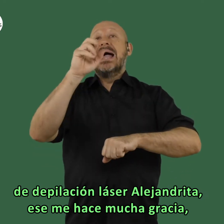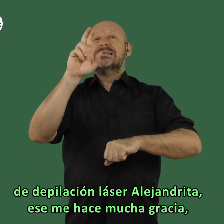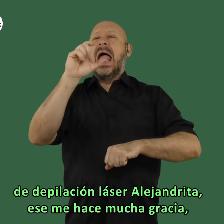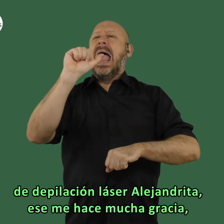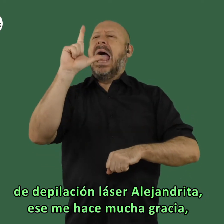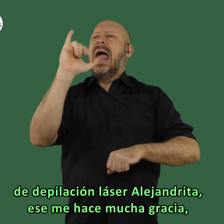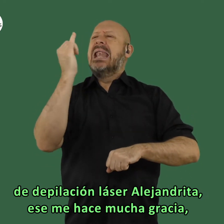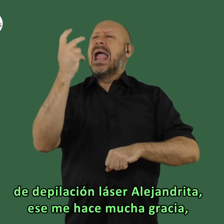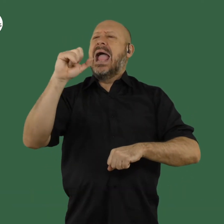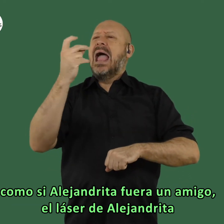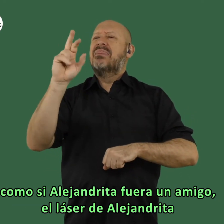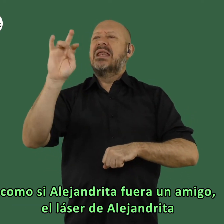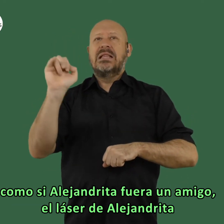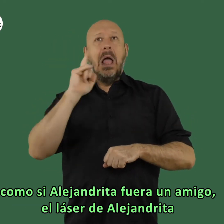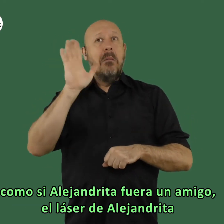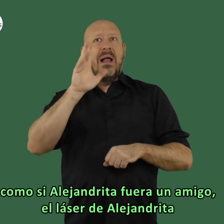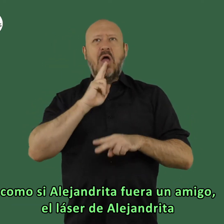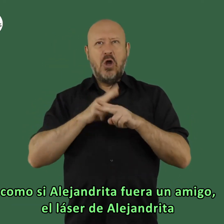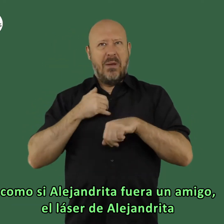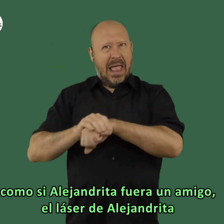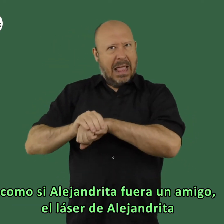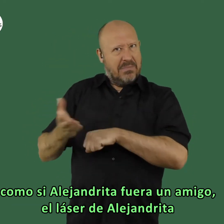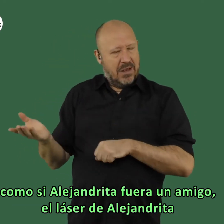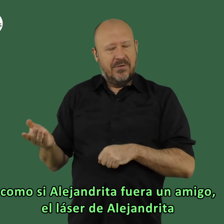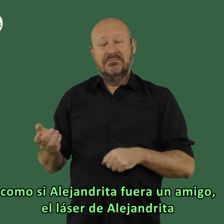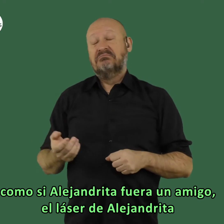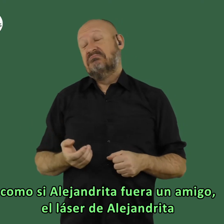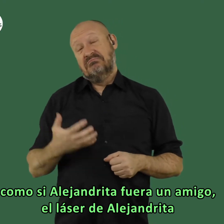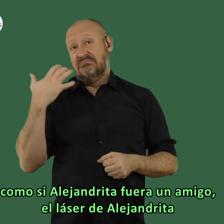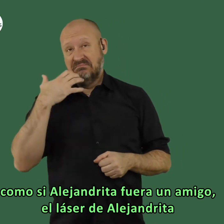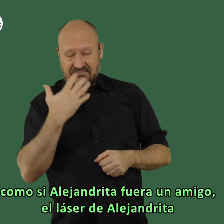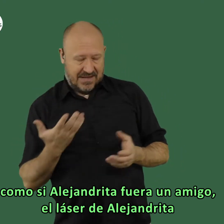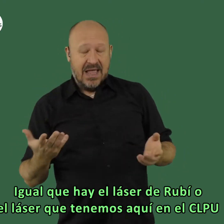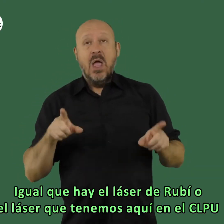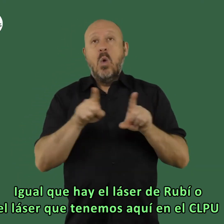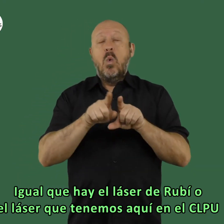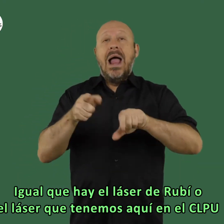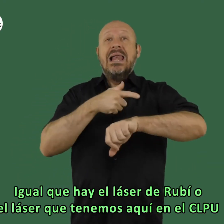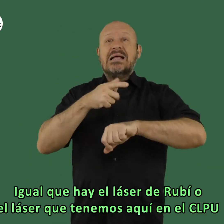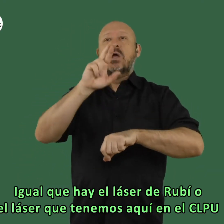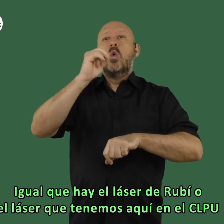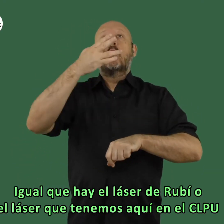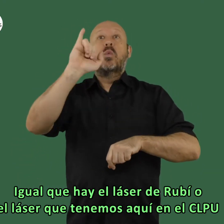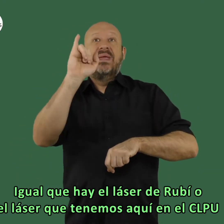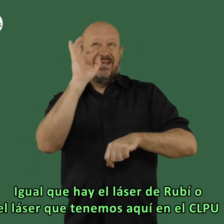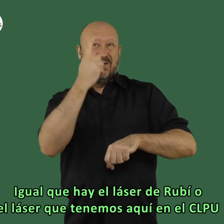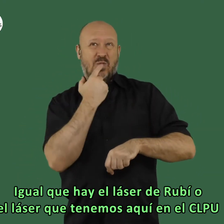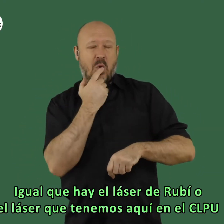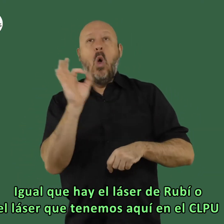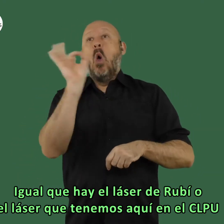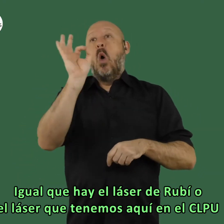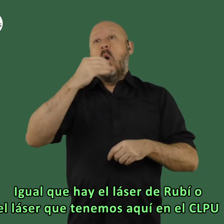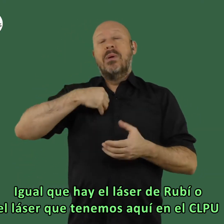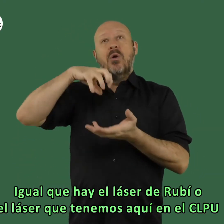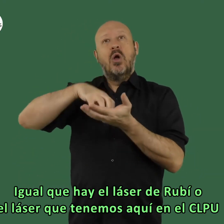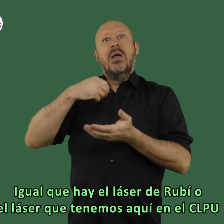alejandrita eso me hace mucha gracia es como si alejandrita fuera un amigo el láser de alejandrita igual que hay el láser de rubí o el